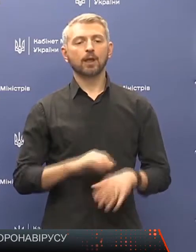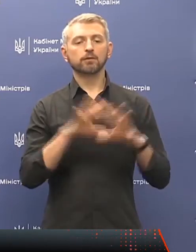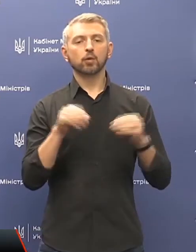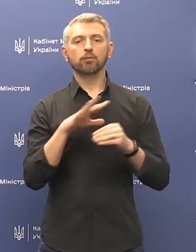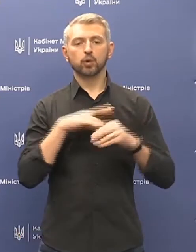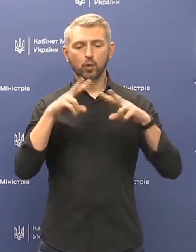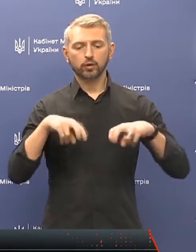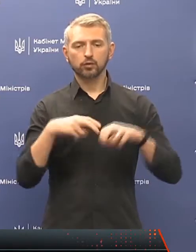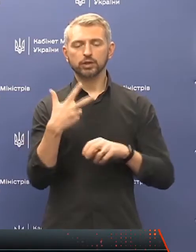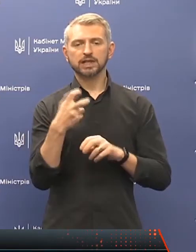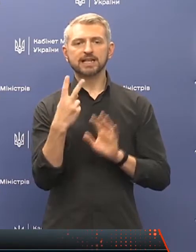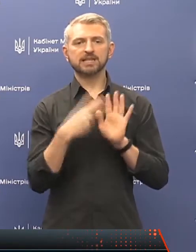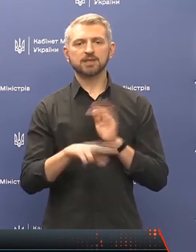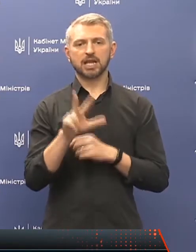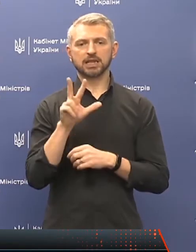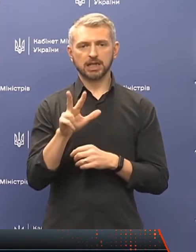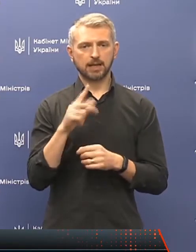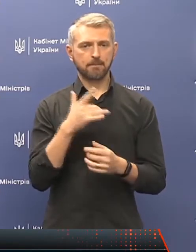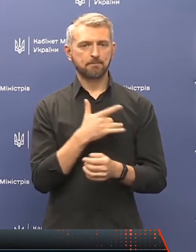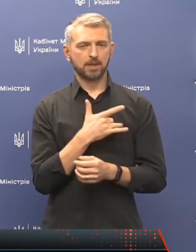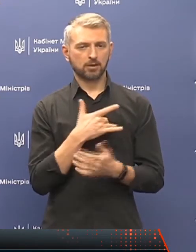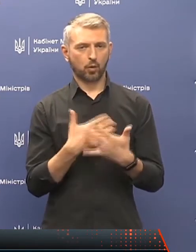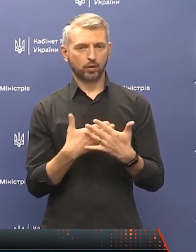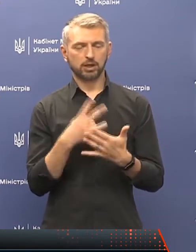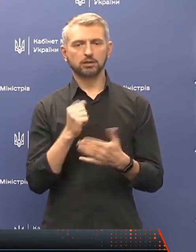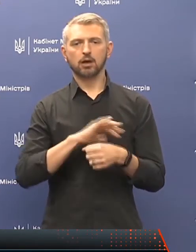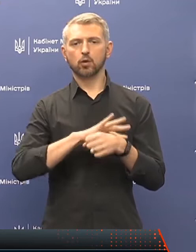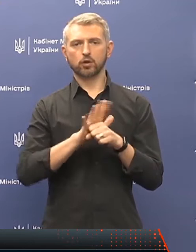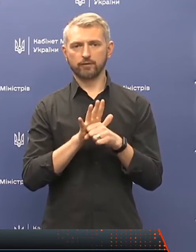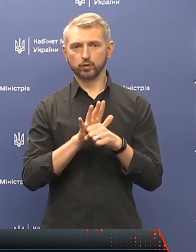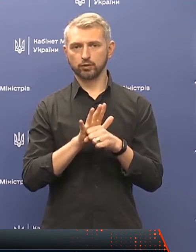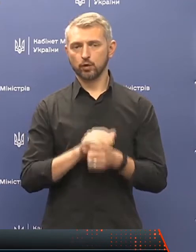розглянуто 373 підозри на коронавірусну хворобу.